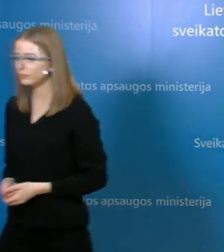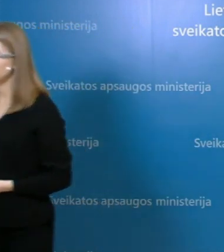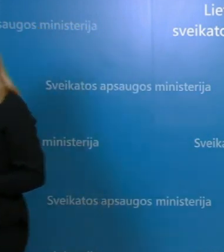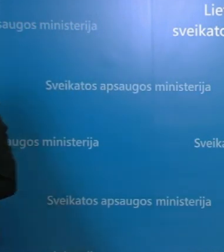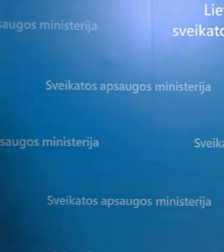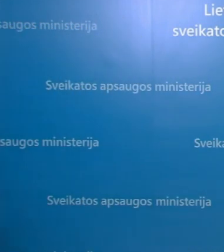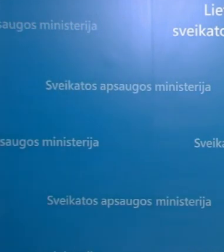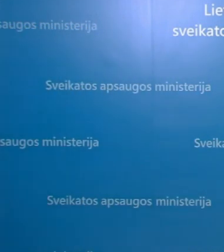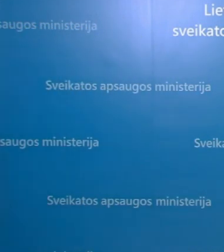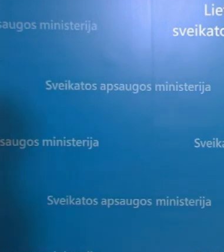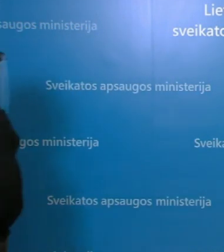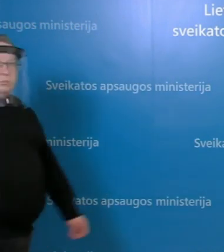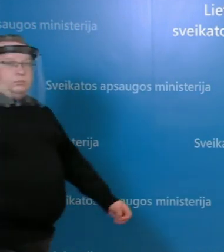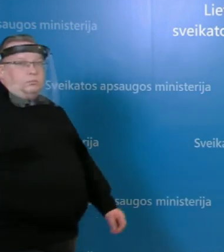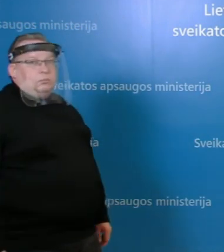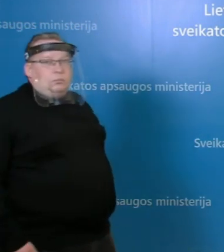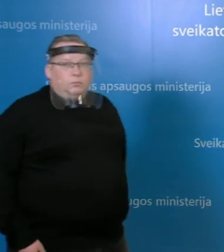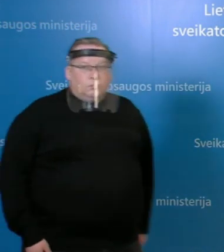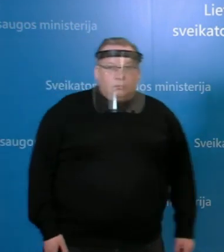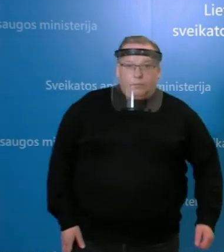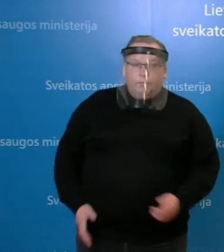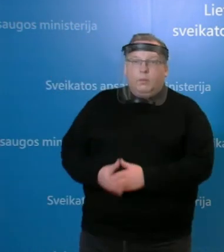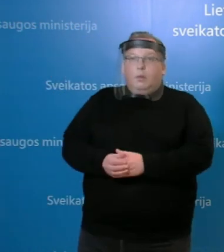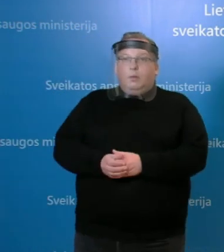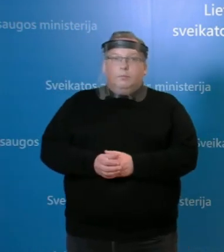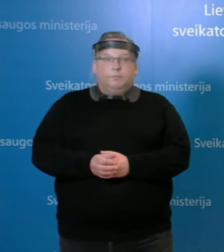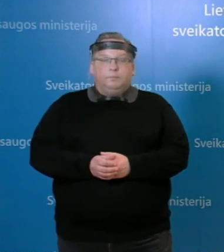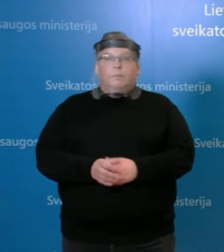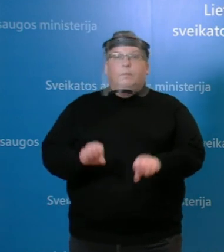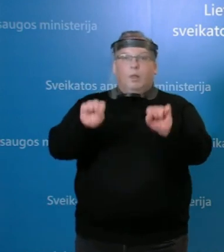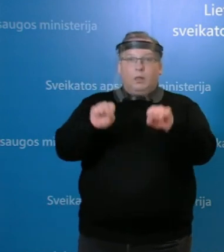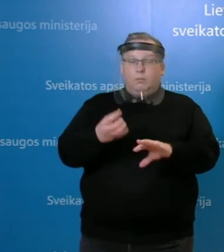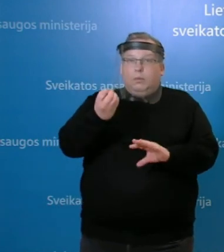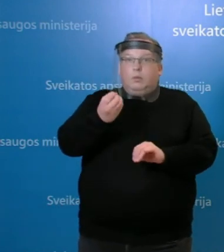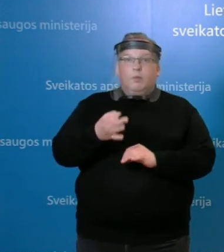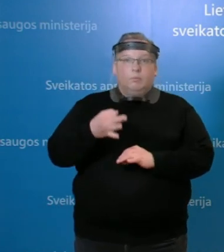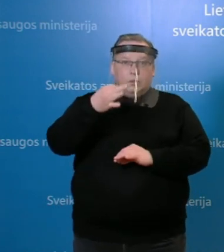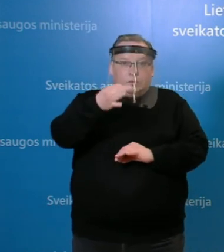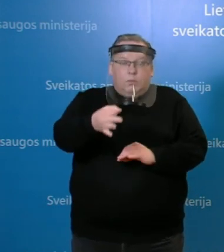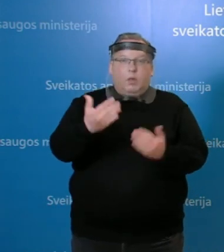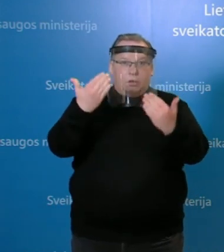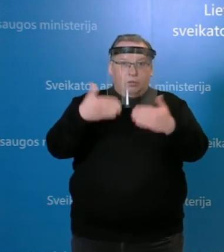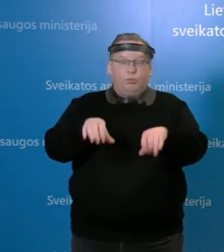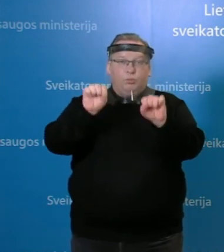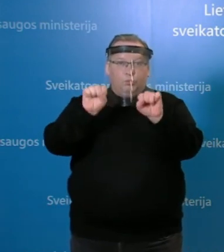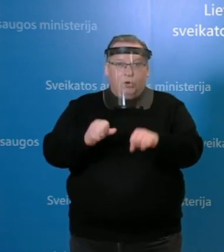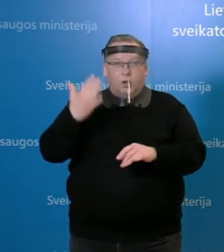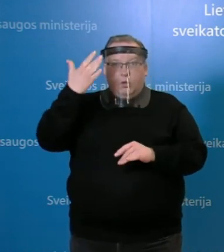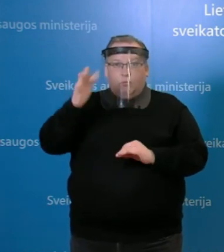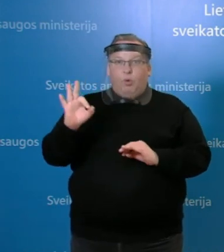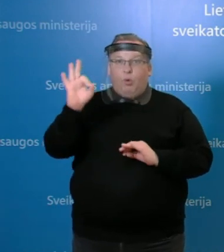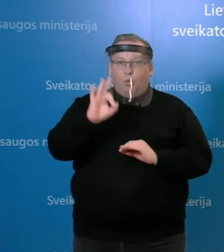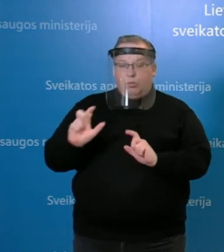Liepa, dar būtų klausimai? Galbūt, tada galėtumėt pasakyti, ar jau galėtumėt galvoti apie